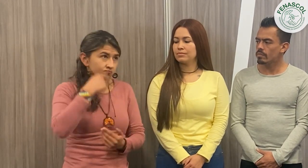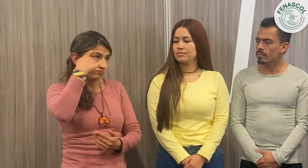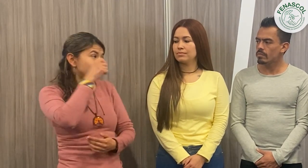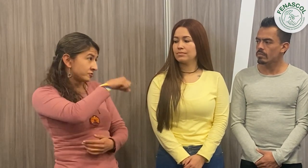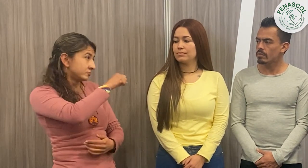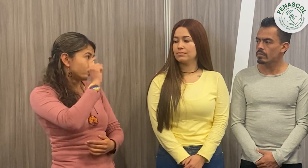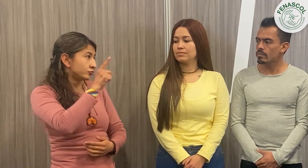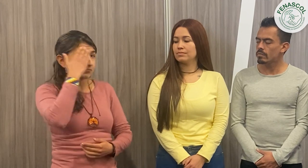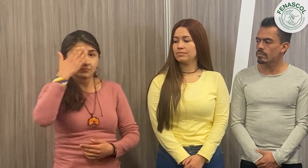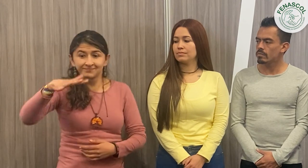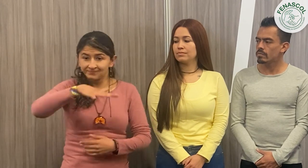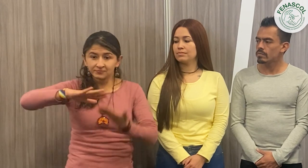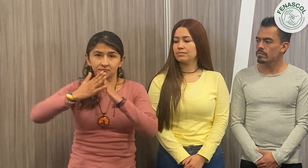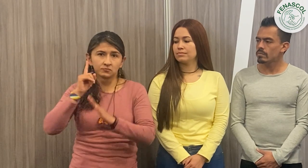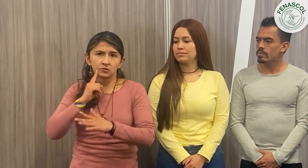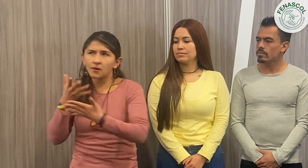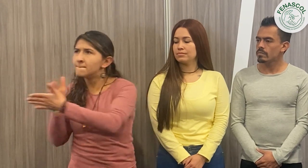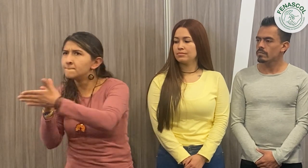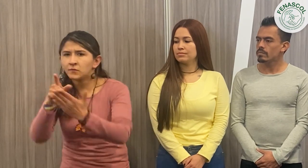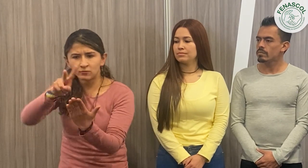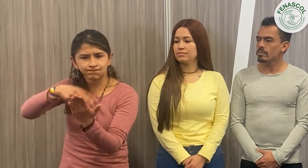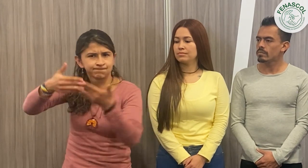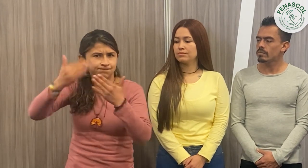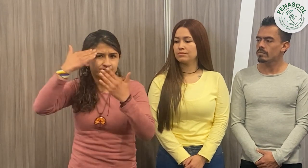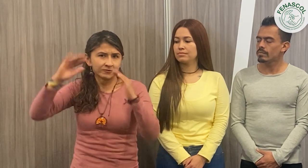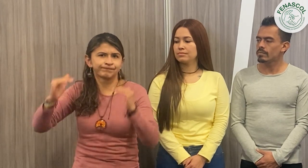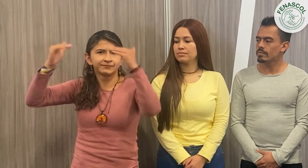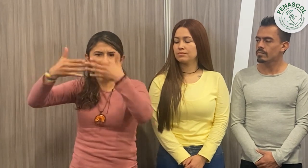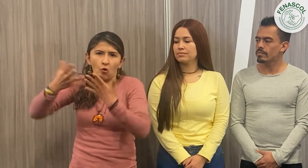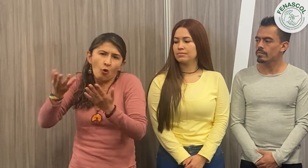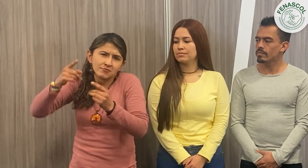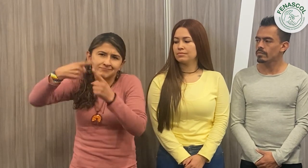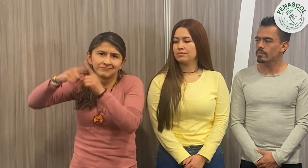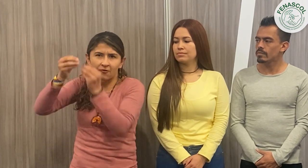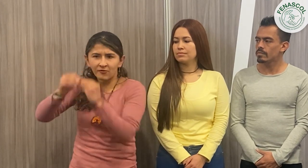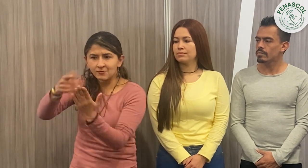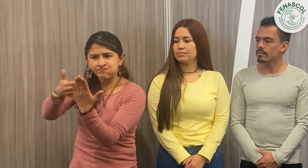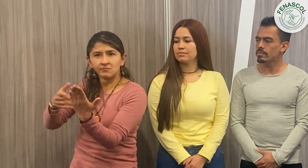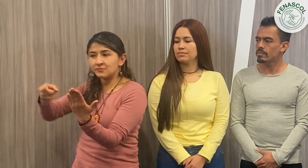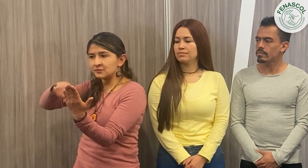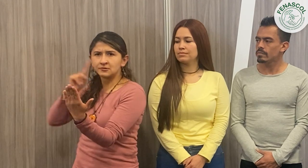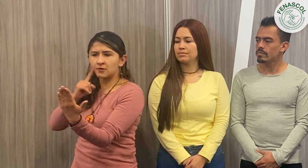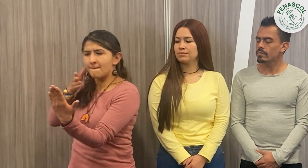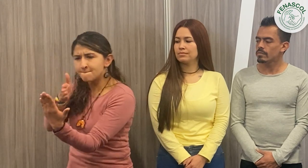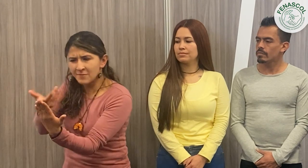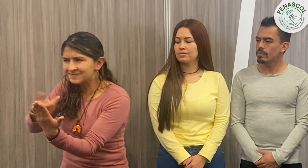sorda no tiene acceso a la literatura porque el español está muy elevado. Piden ayuda, pero esto en realidad es una barrera. Nosotros, en la Luis